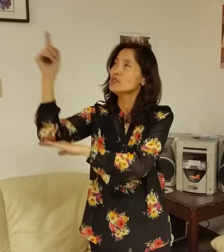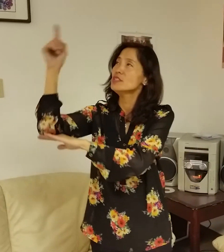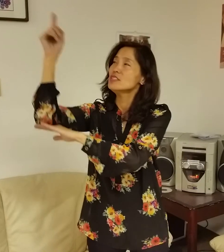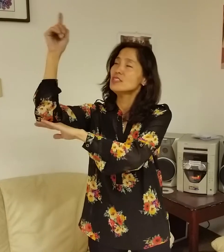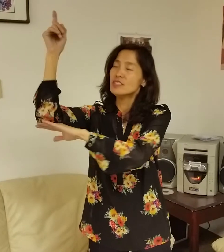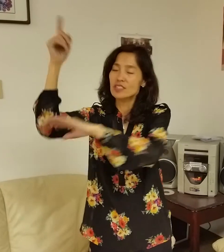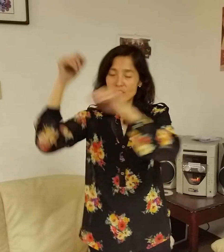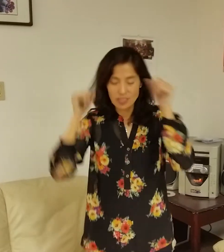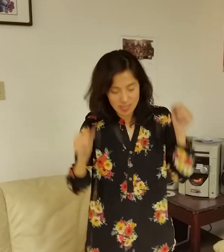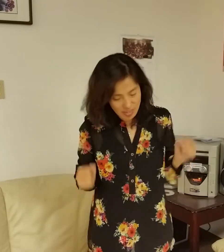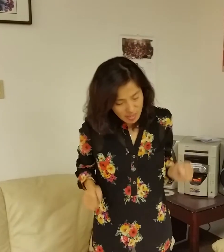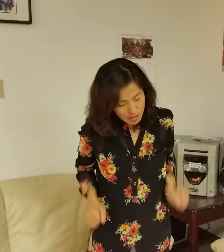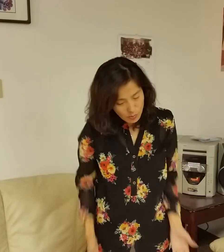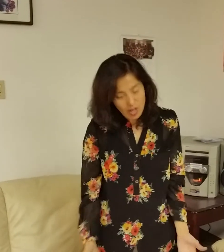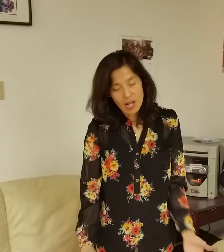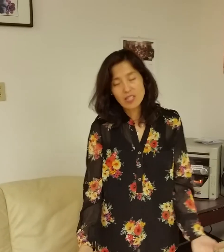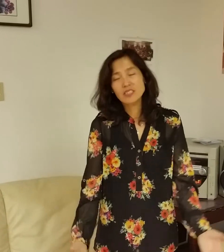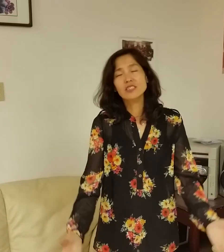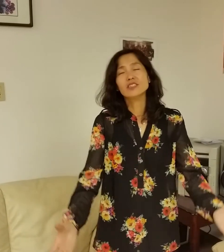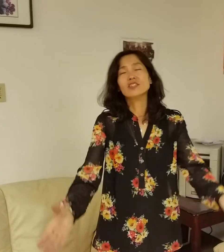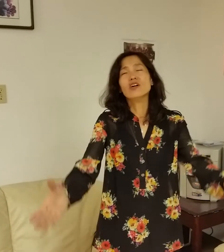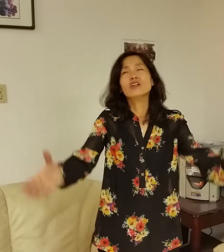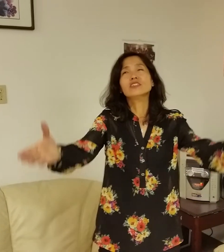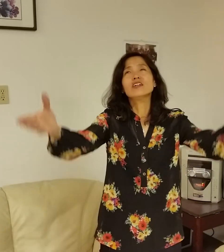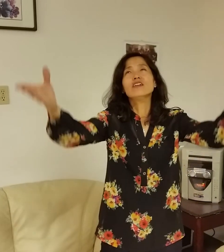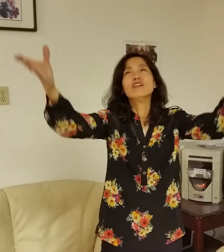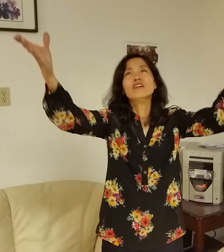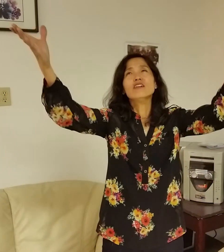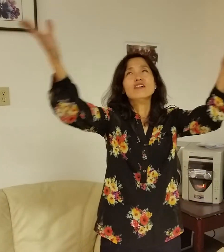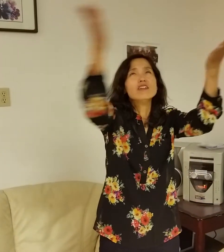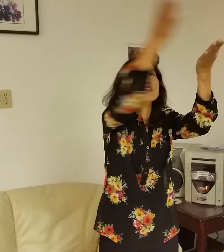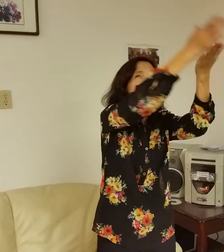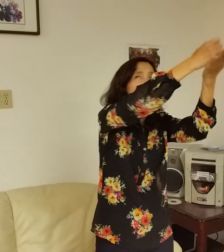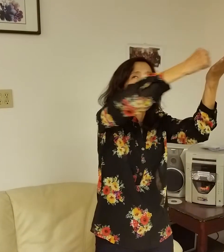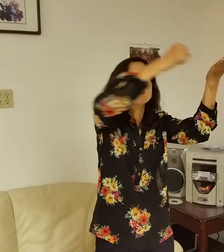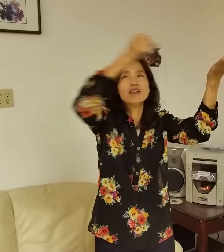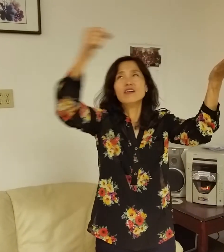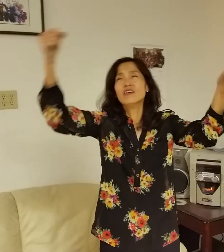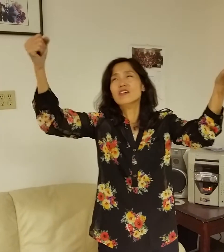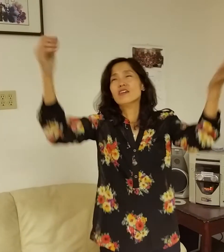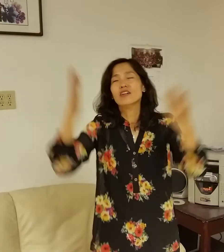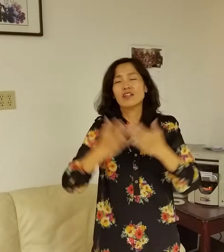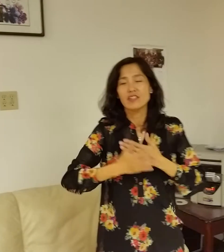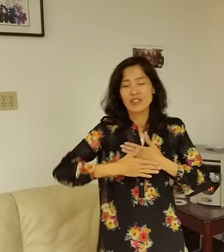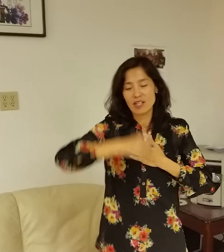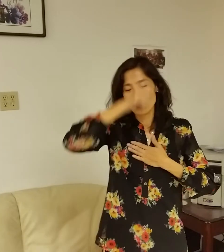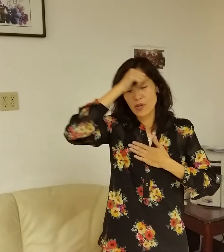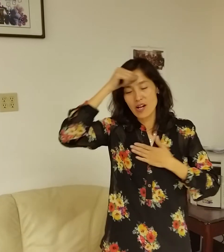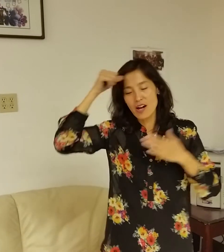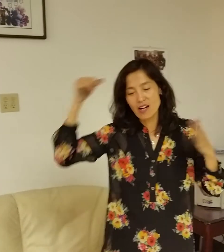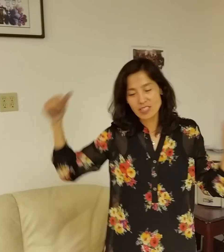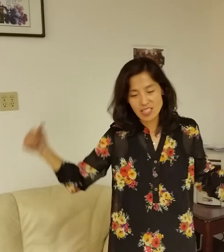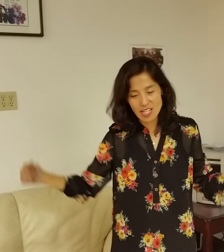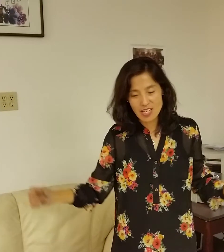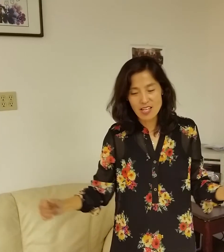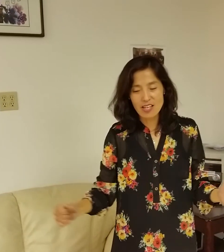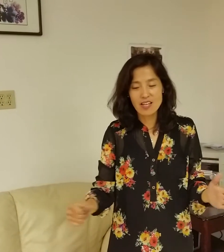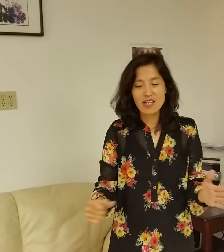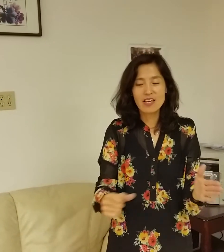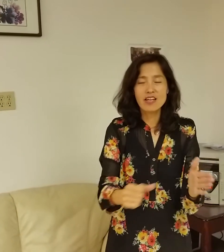우릴 받으소서 내 평생에